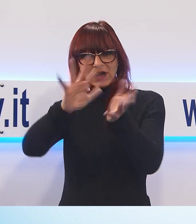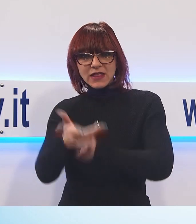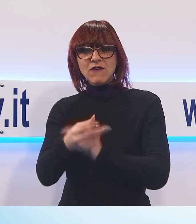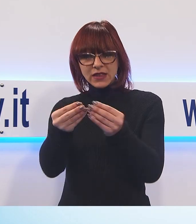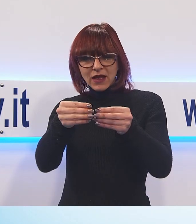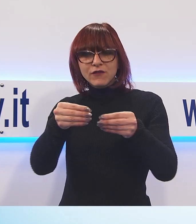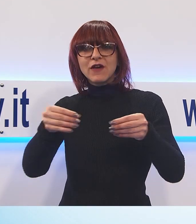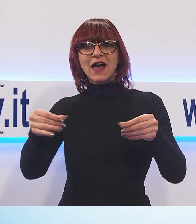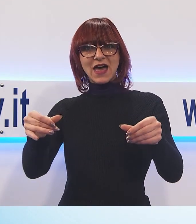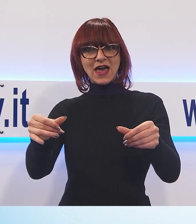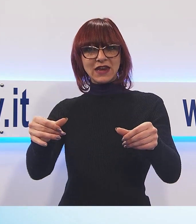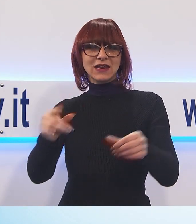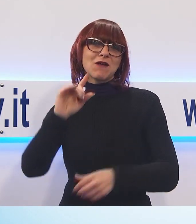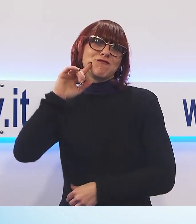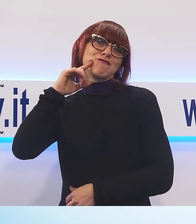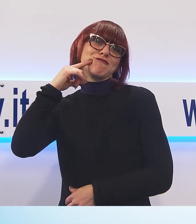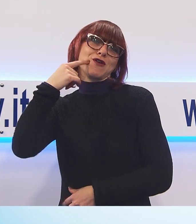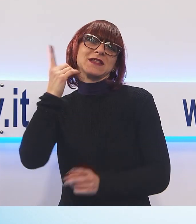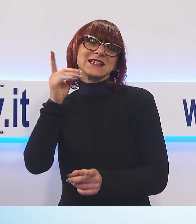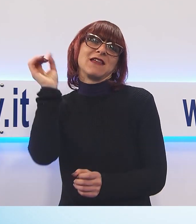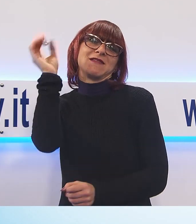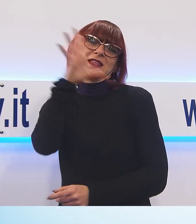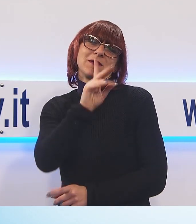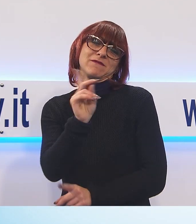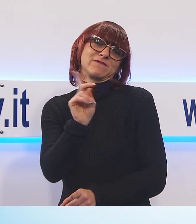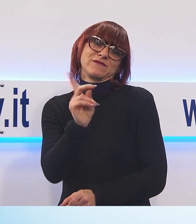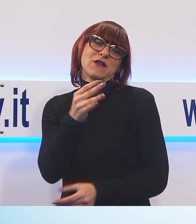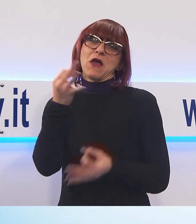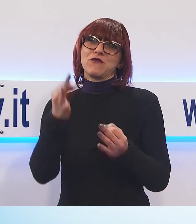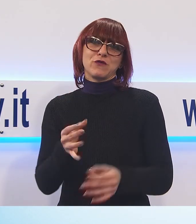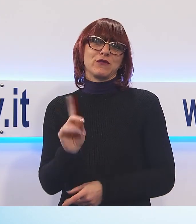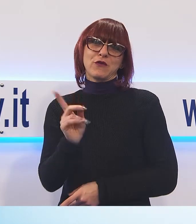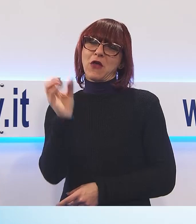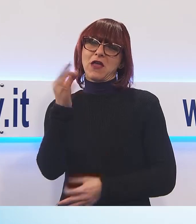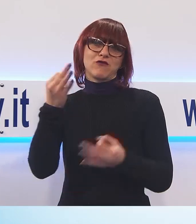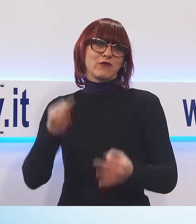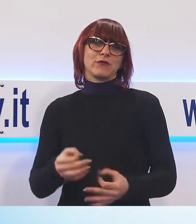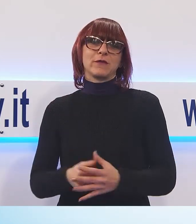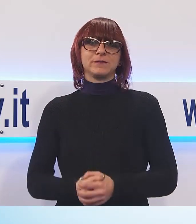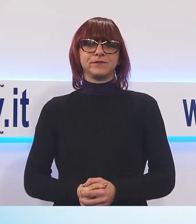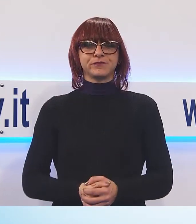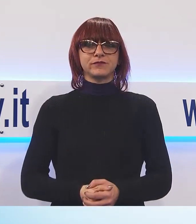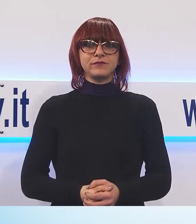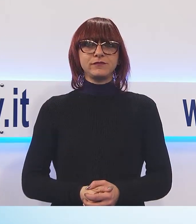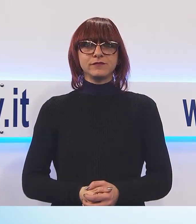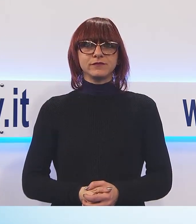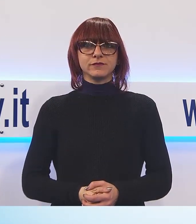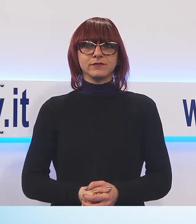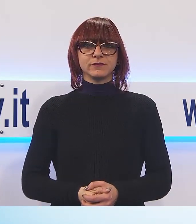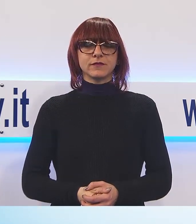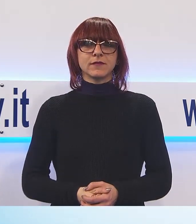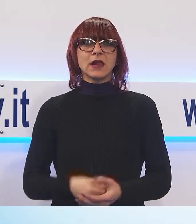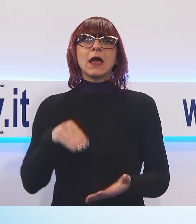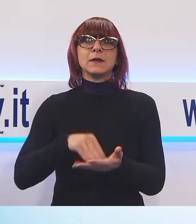è una bontà che lasciarla perdere non è giusto. Non è giusto. Alla presenza di alcuni classi delle primarie di Barga e di